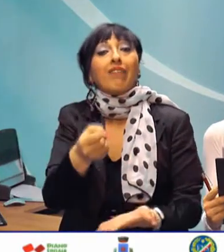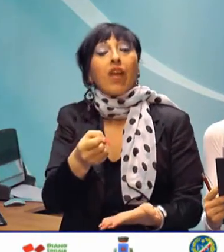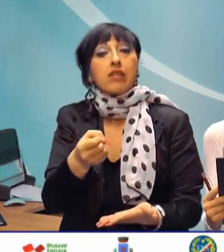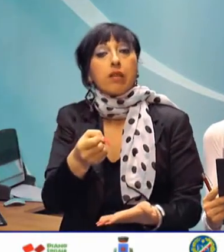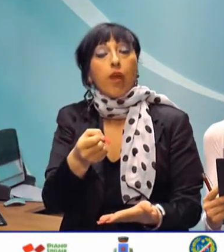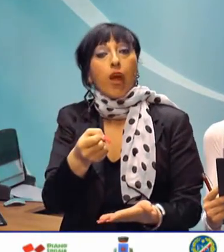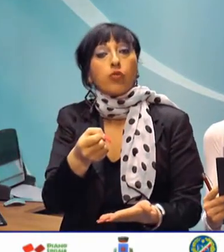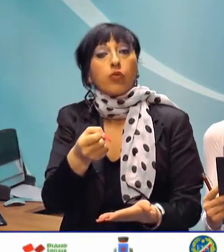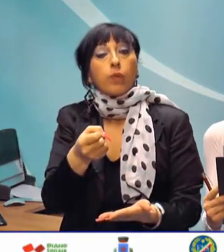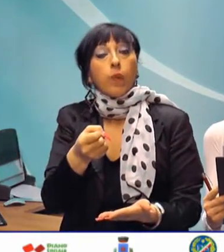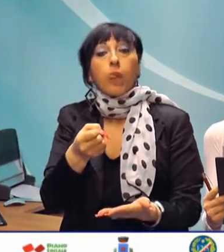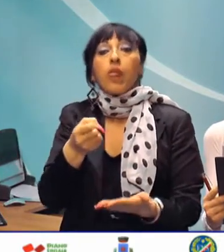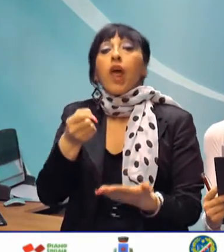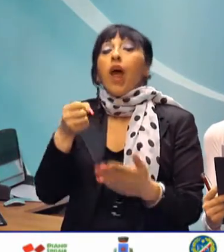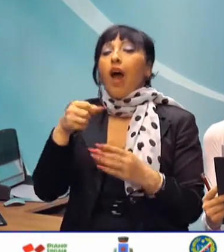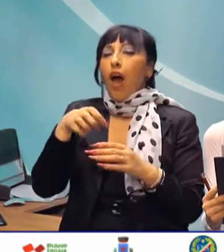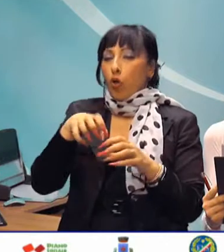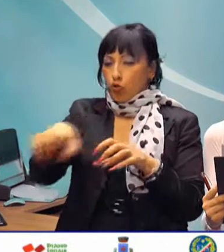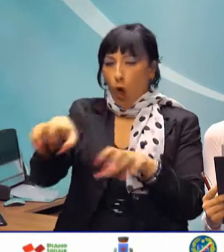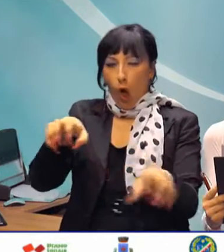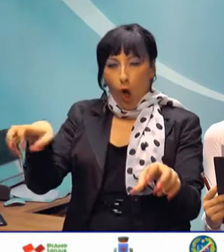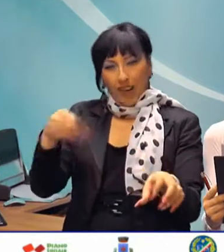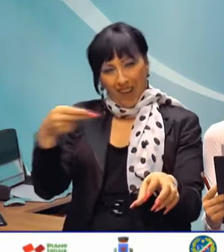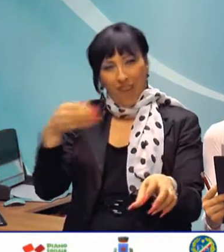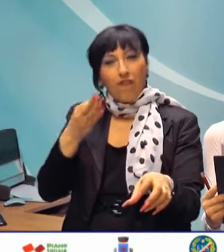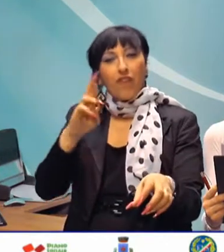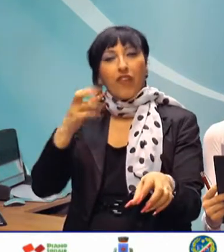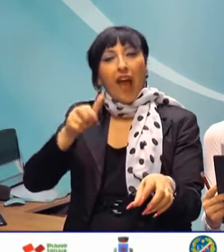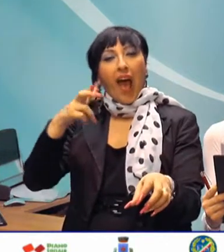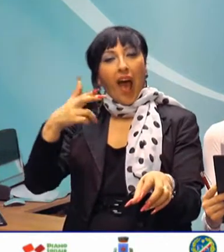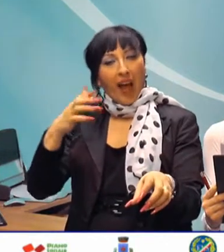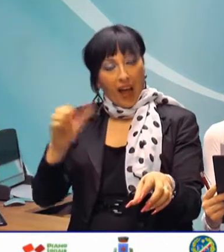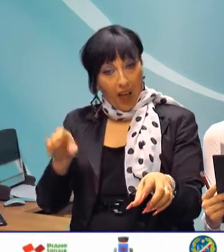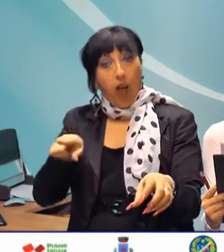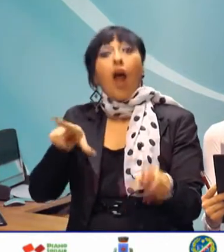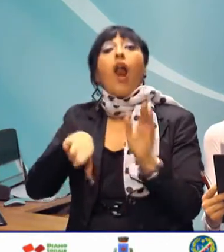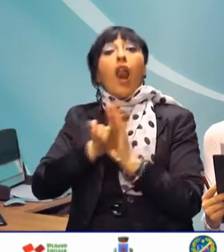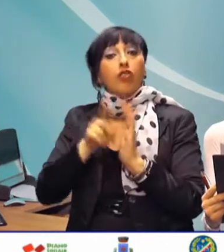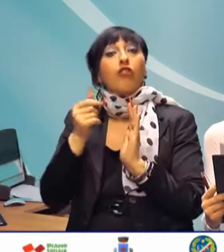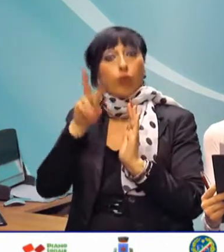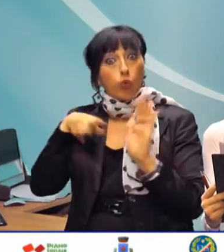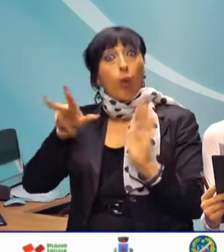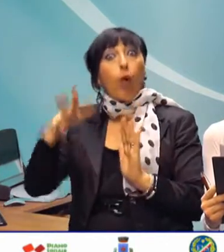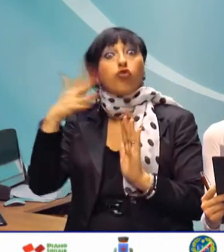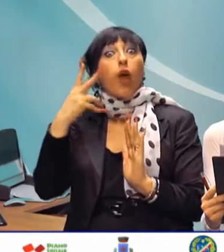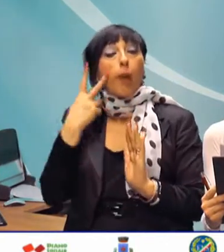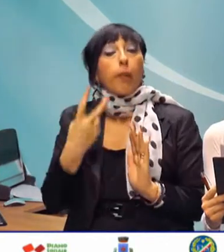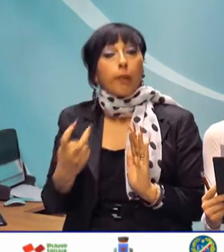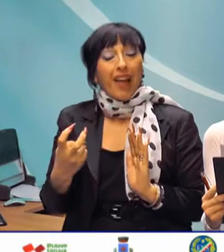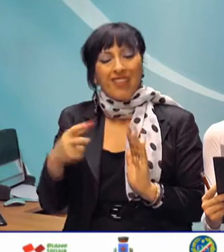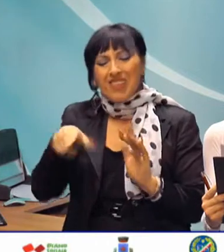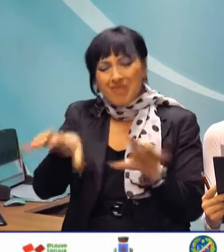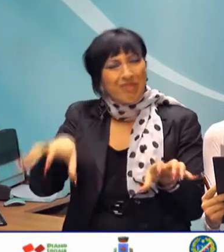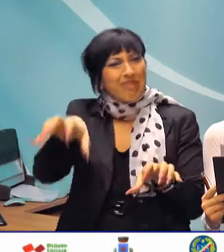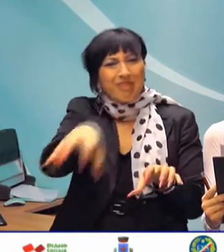L'istituzione delle zone franche urbane è prevista fin dalla legge finanziaria 2008. Si tratta di